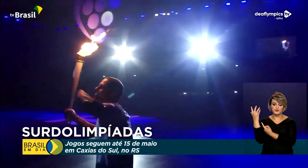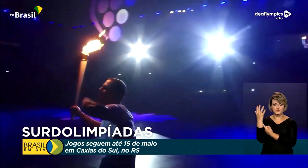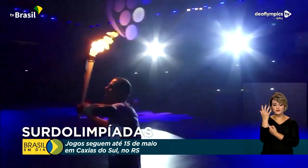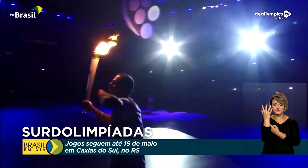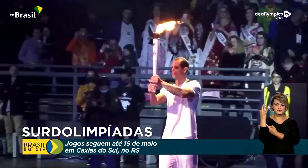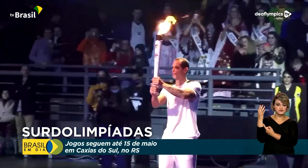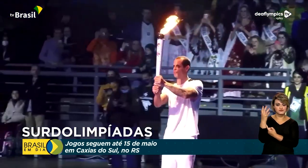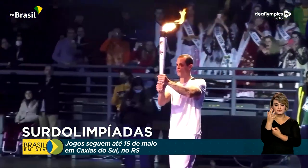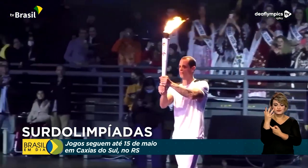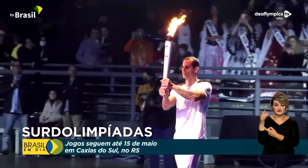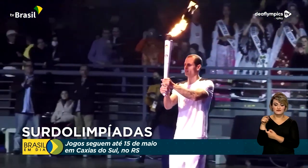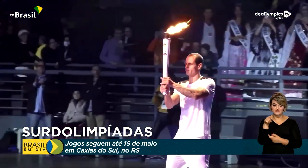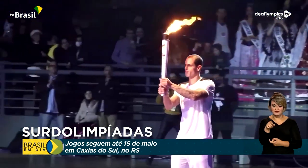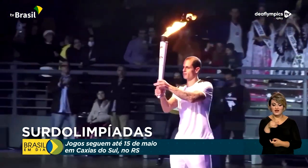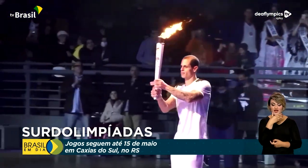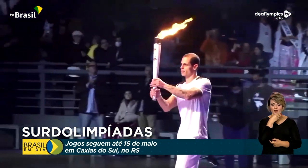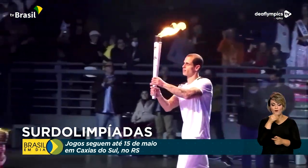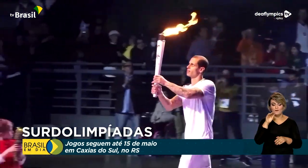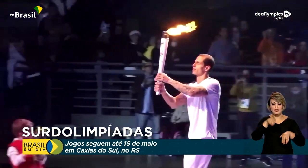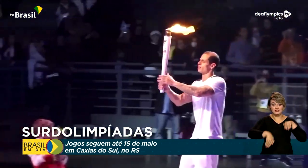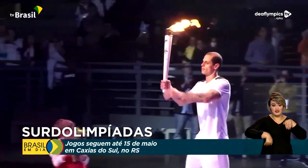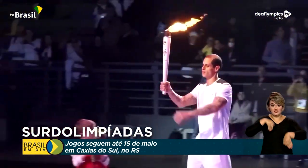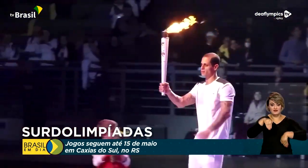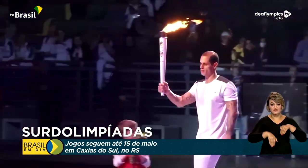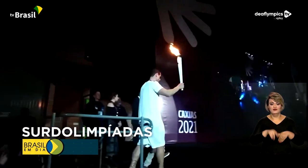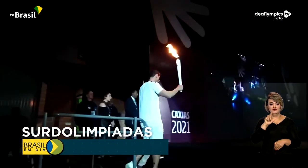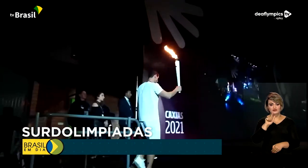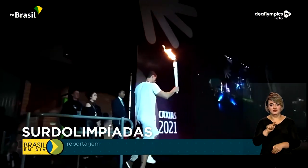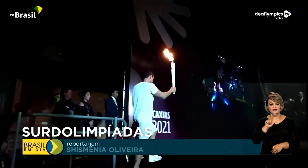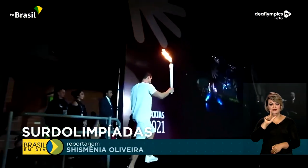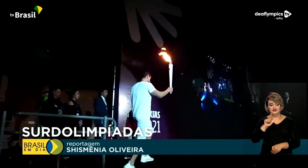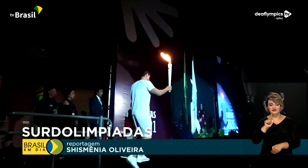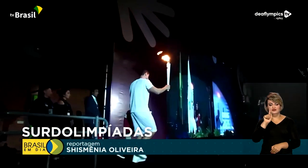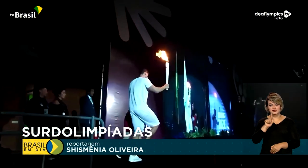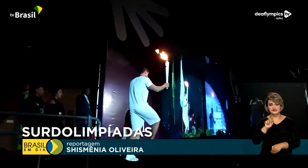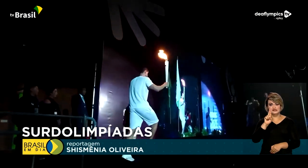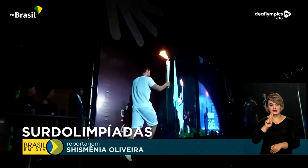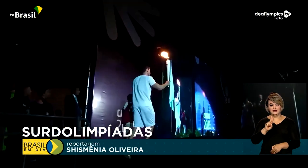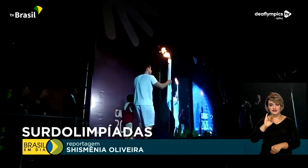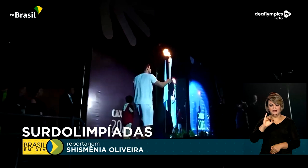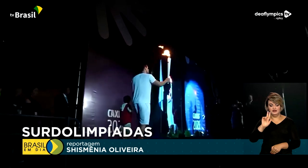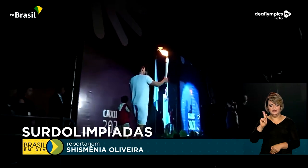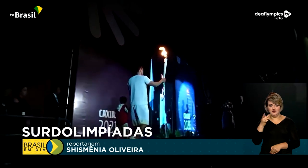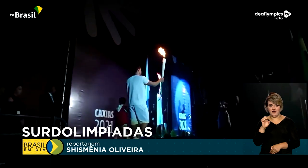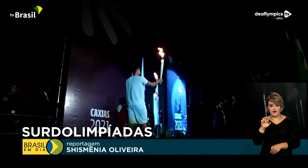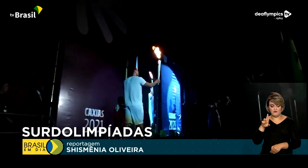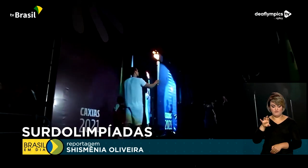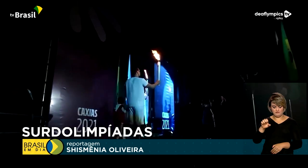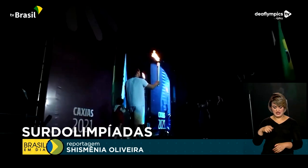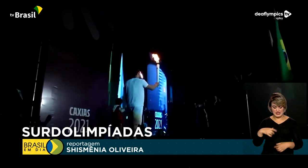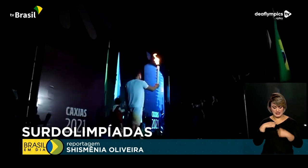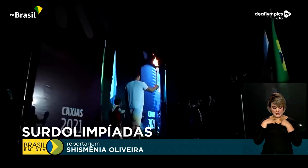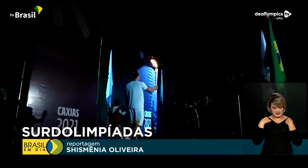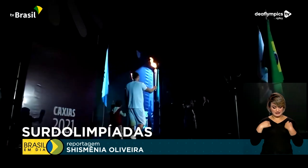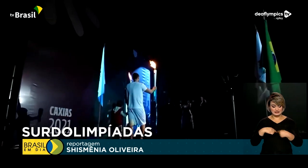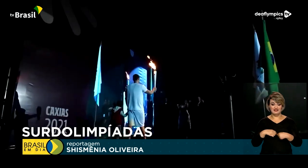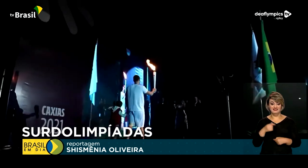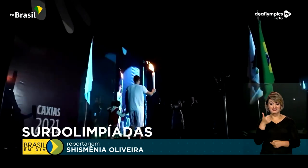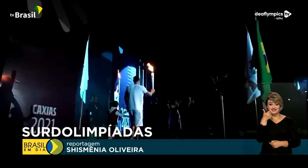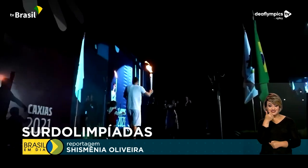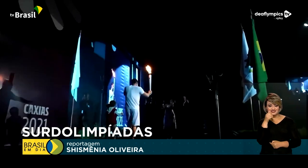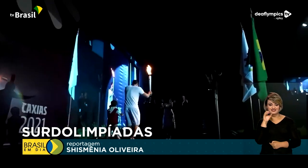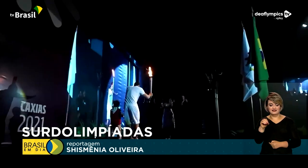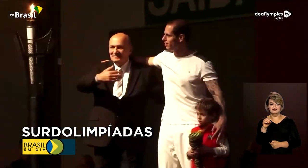surdoolímpica, carregada pelo nadador Guilherme Maia. Ele que possui 5 das 10 medalhas conquistadas pelo Brasil